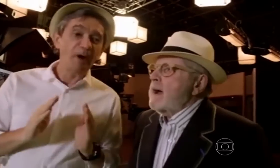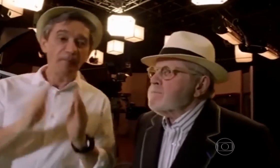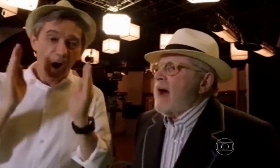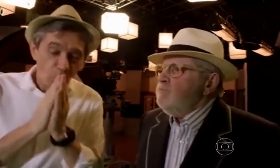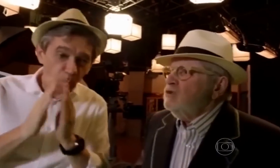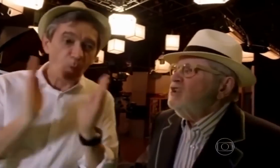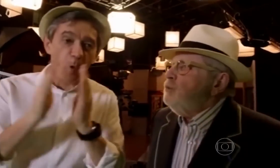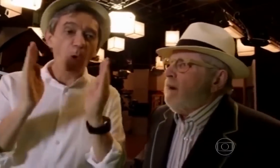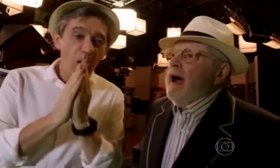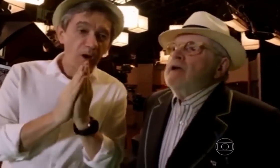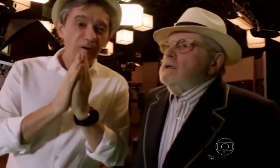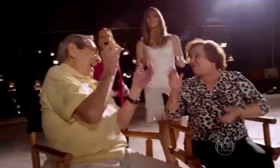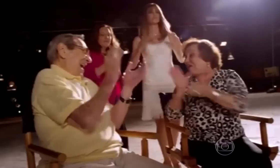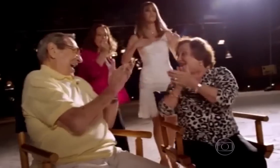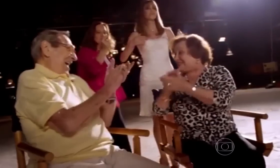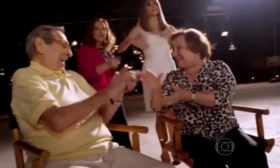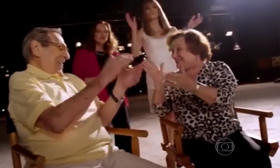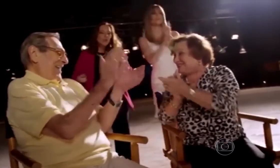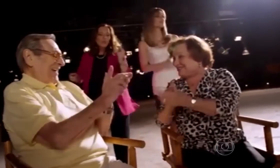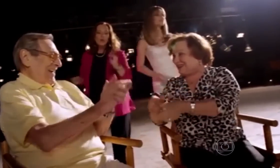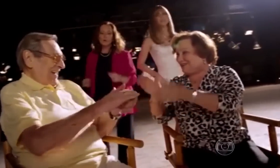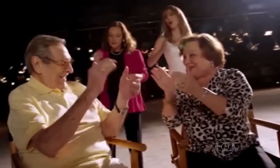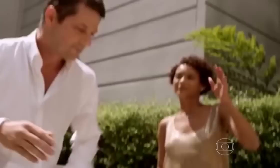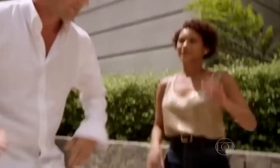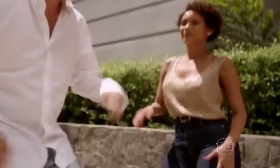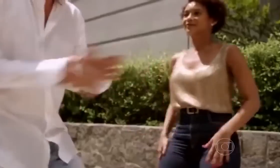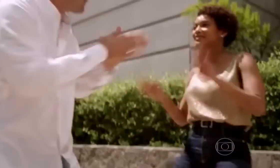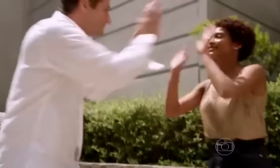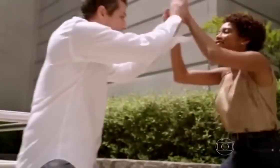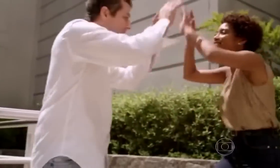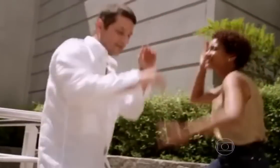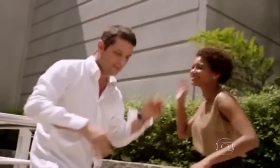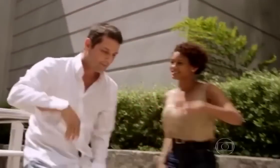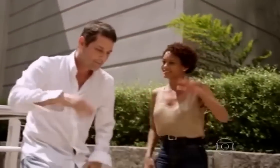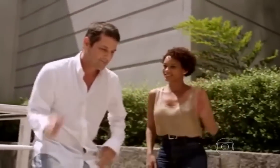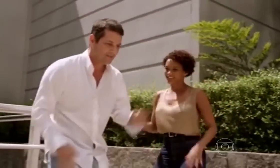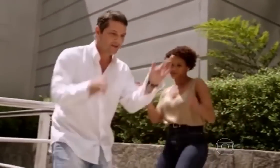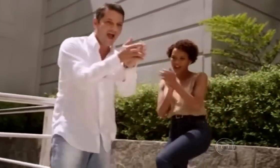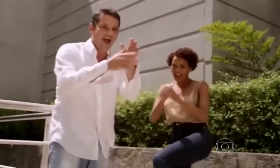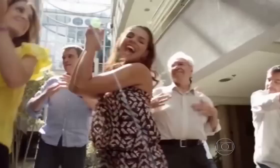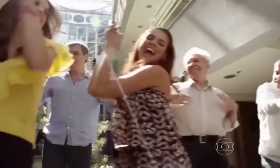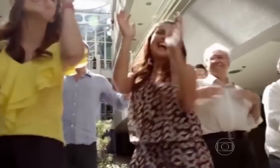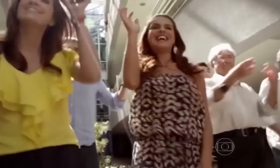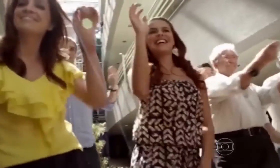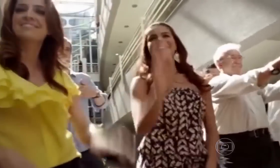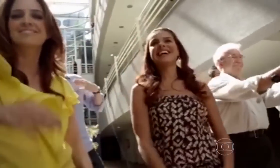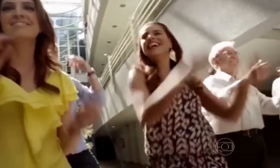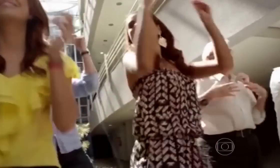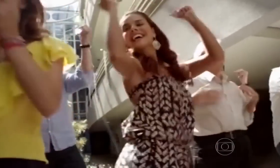e segue em frente Hoje a festa é sua, a festa é nossa De quem quiser, quem vier